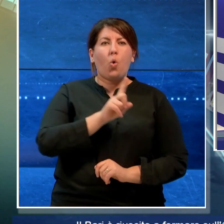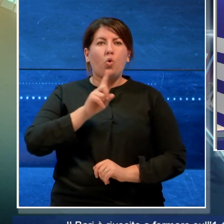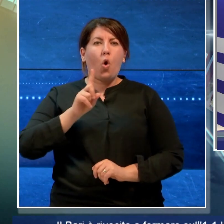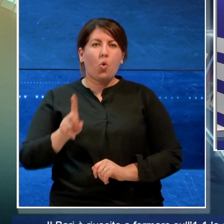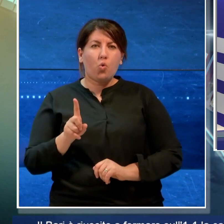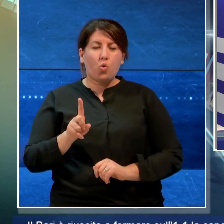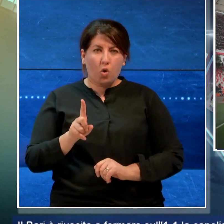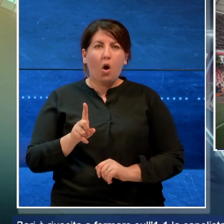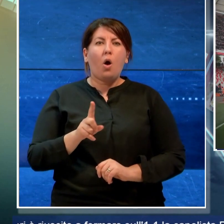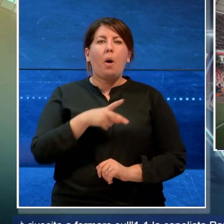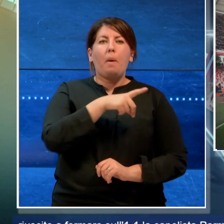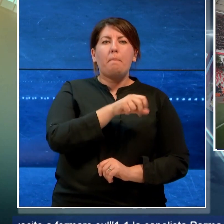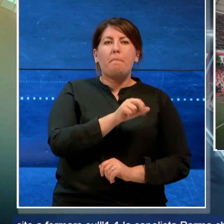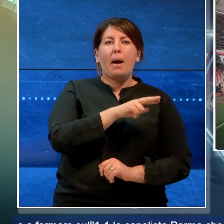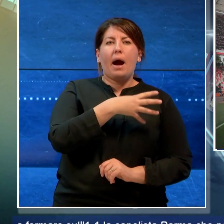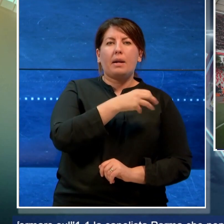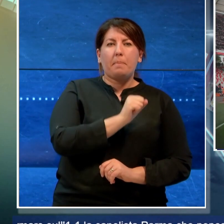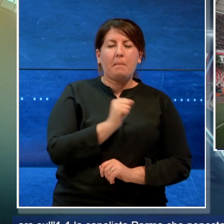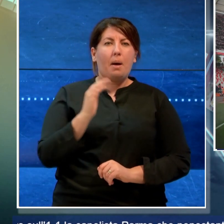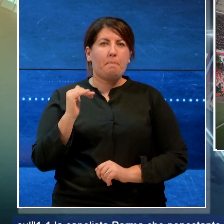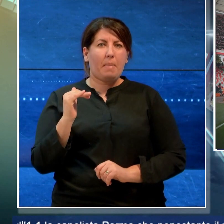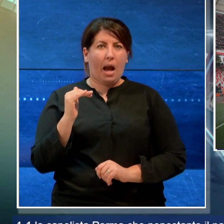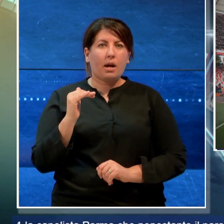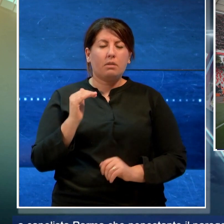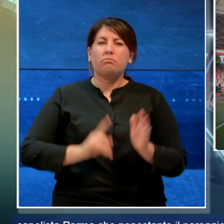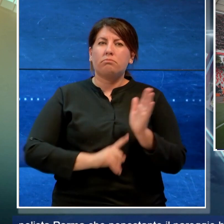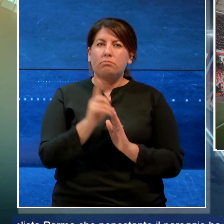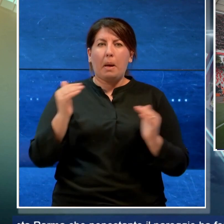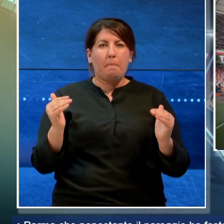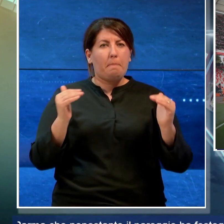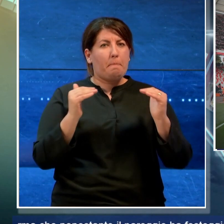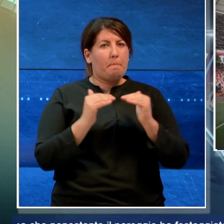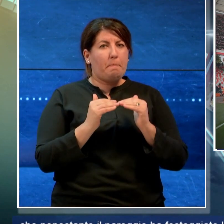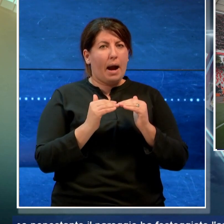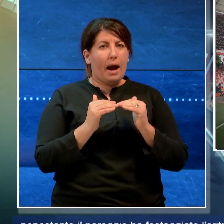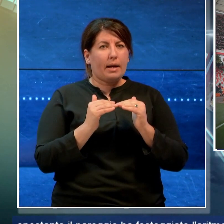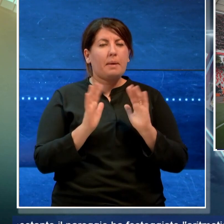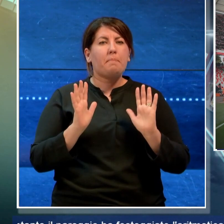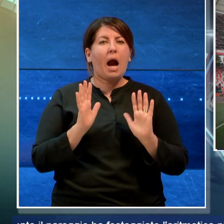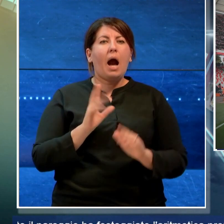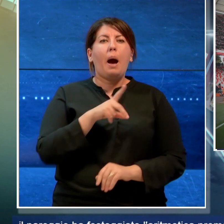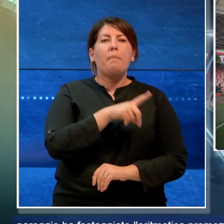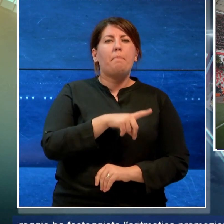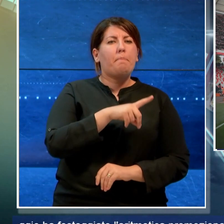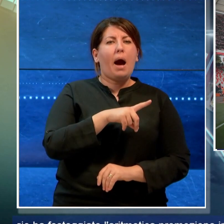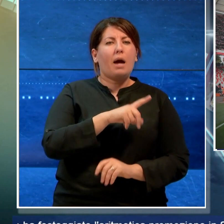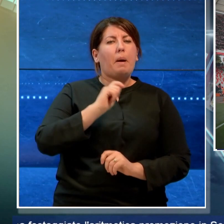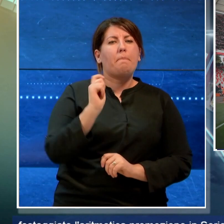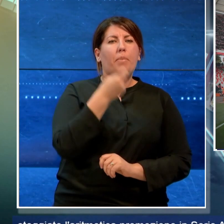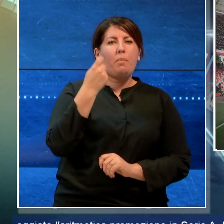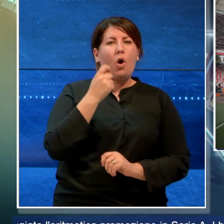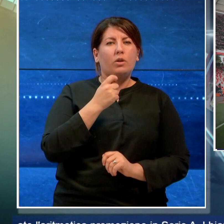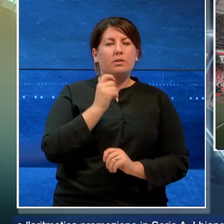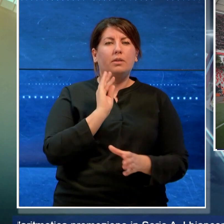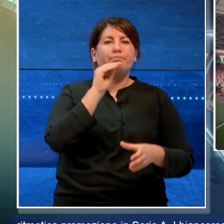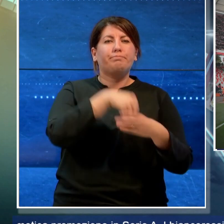Parma che nonostante il pareggio ha festeggiato la ritmetica promozione in Serie